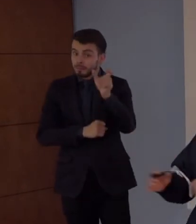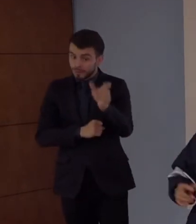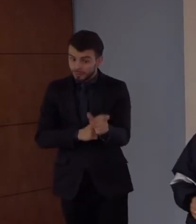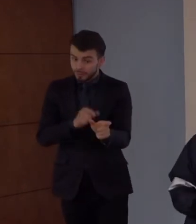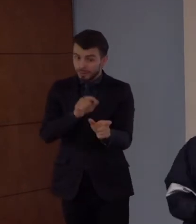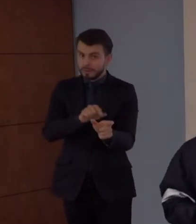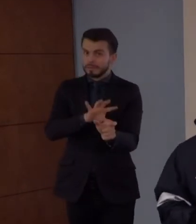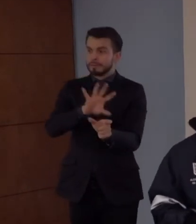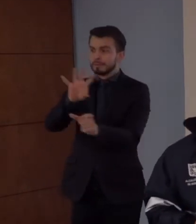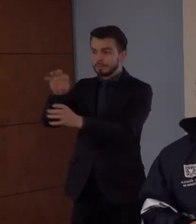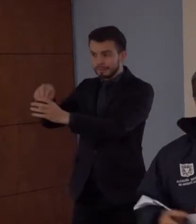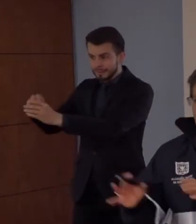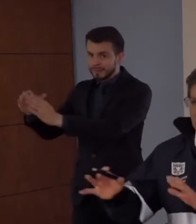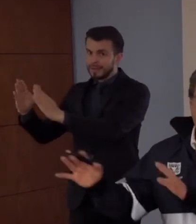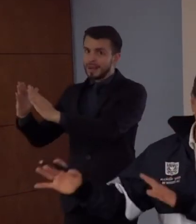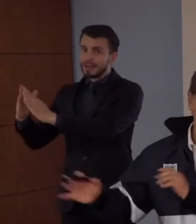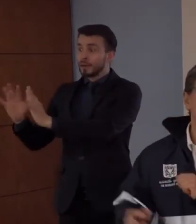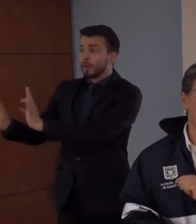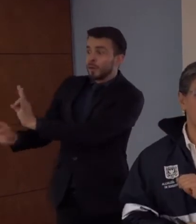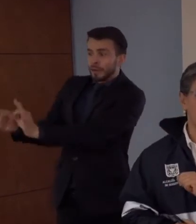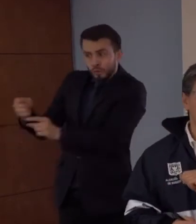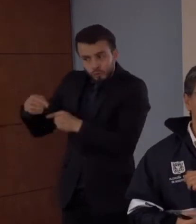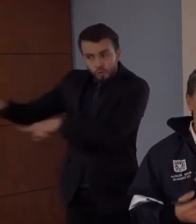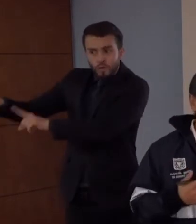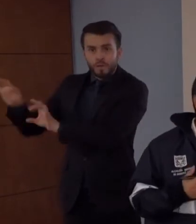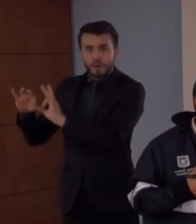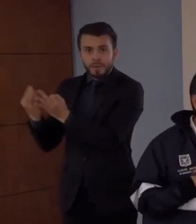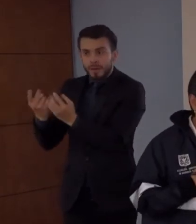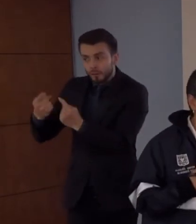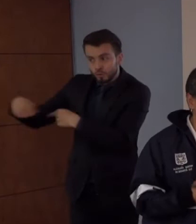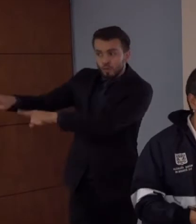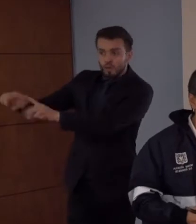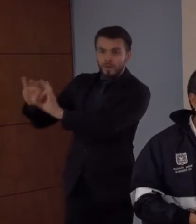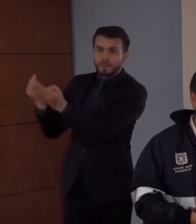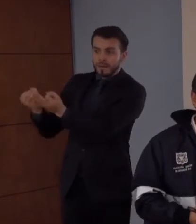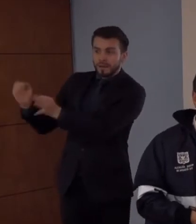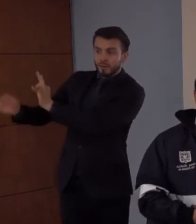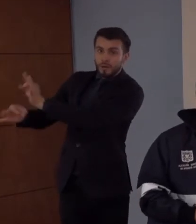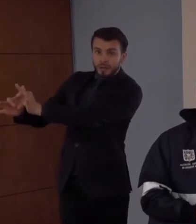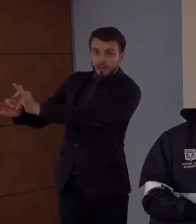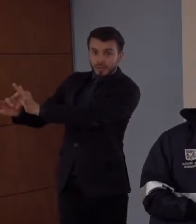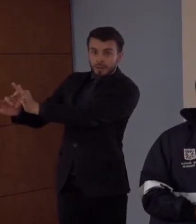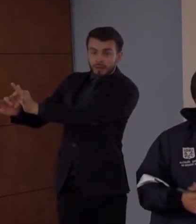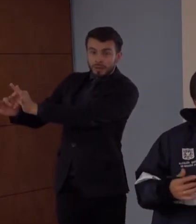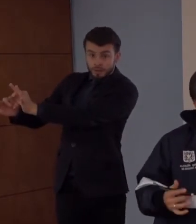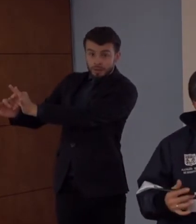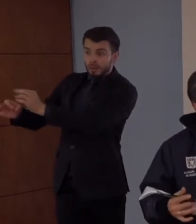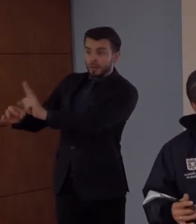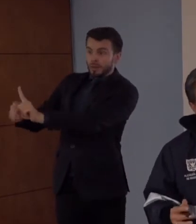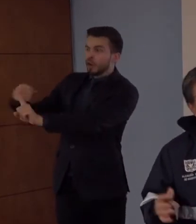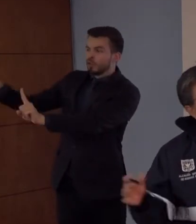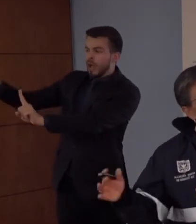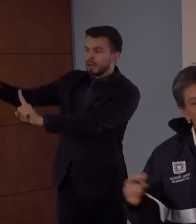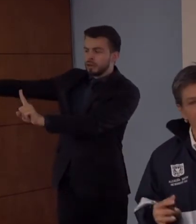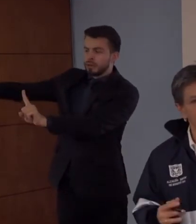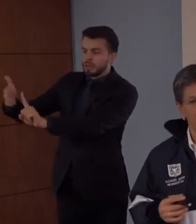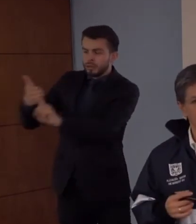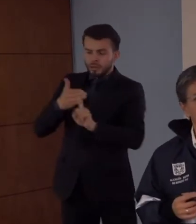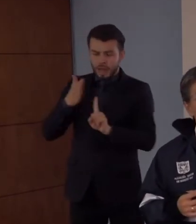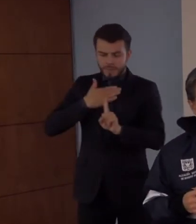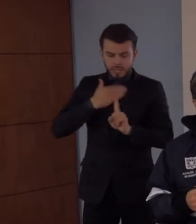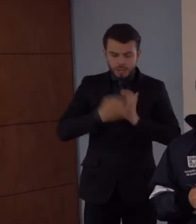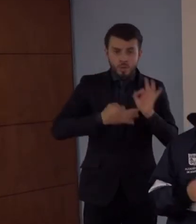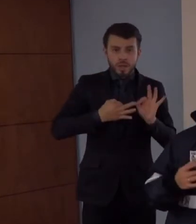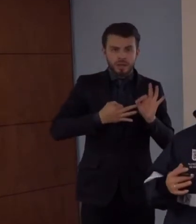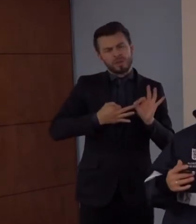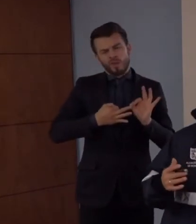también necesita estar en simulacro. Esa persona también necesita estar cuidando a su propia familia, no a la nuestra. Entonces, la primera solidaridad es no pedirle que venga.